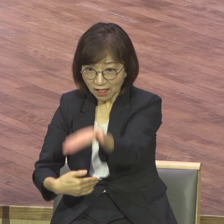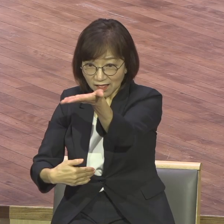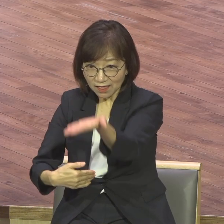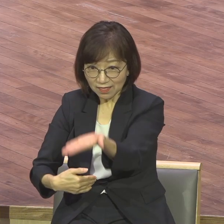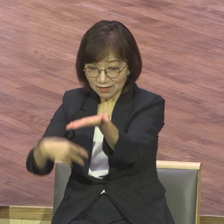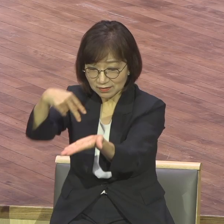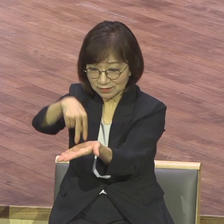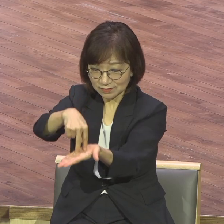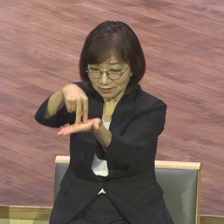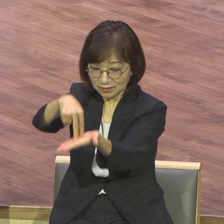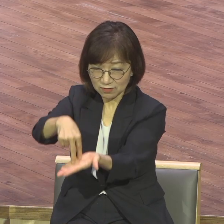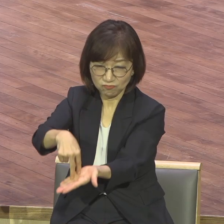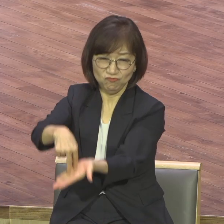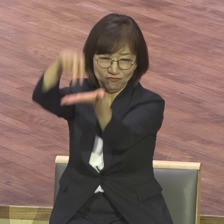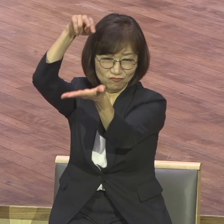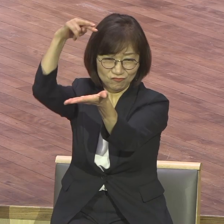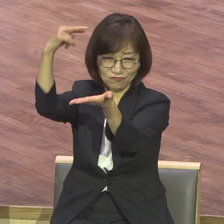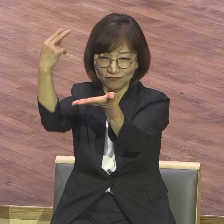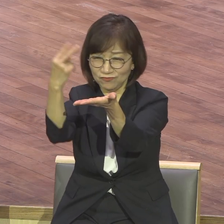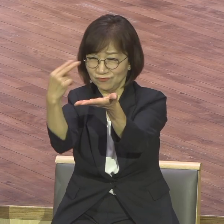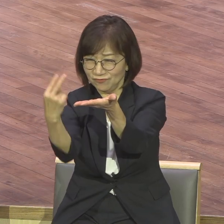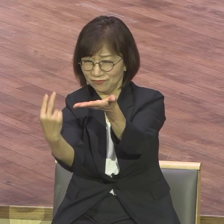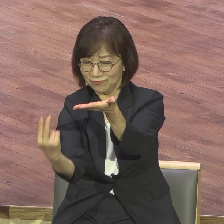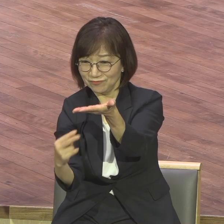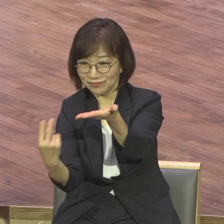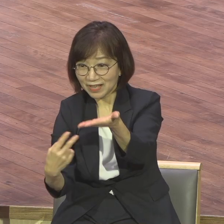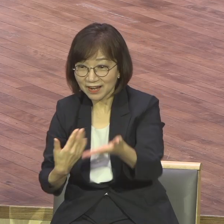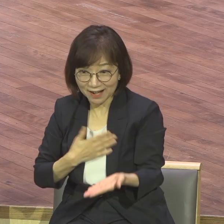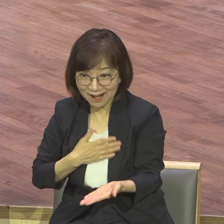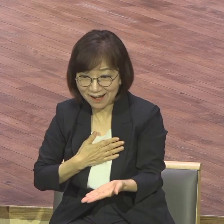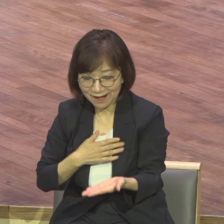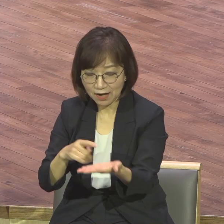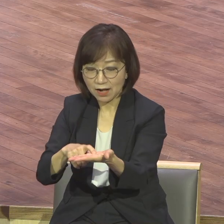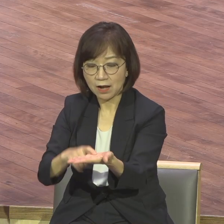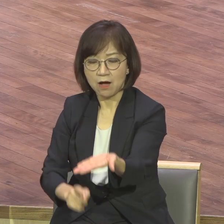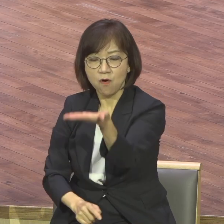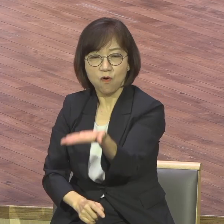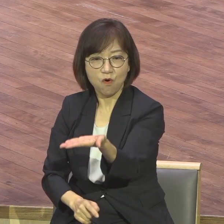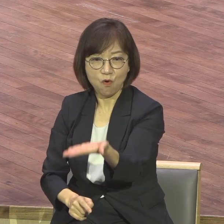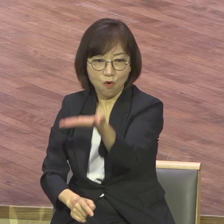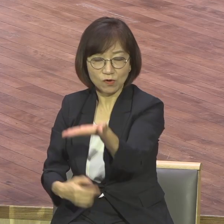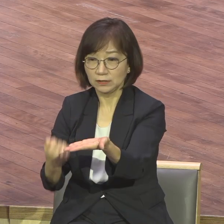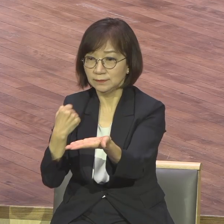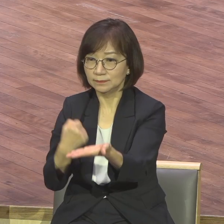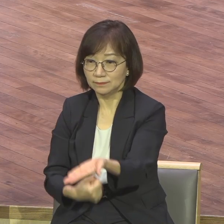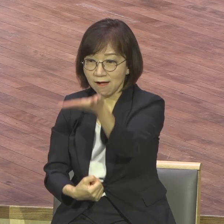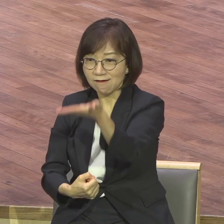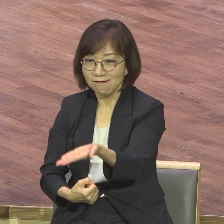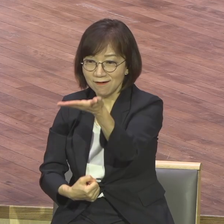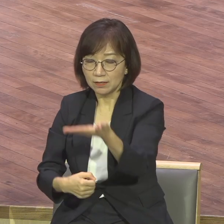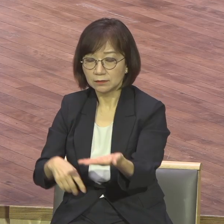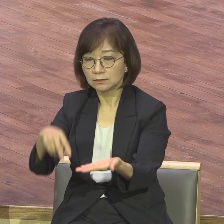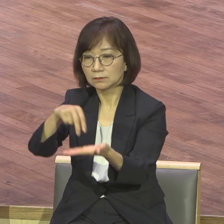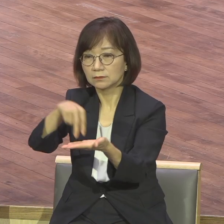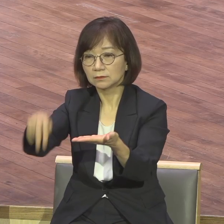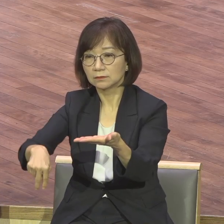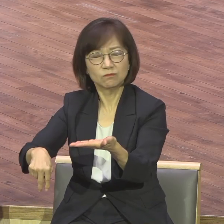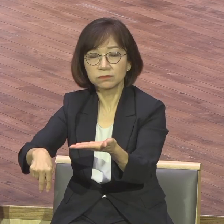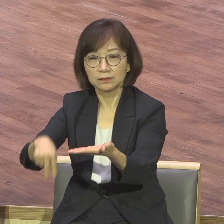거죠. 도약대 그러니까 스프링보드가 탄력성이 있잖아요. 이 탄력성이 이렇게 있으니까 선수들이